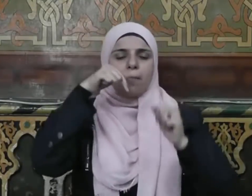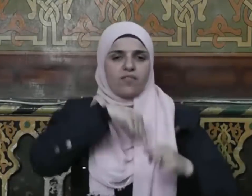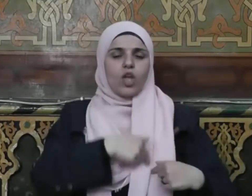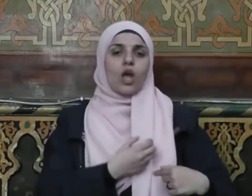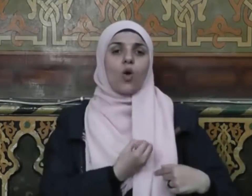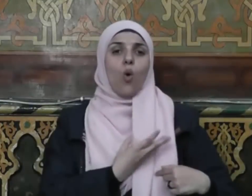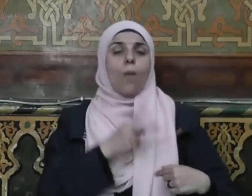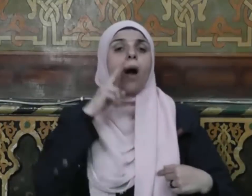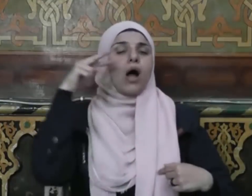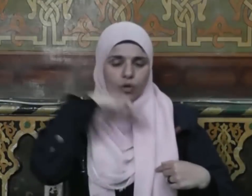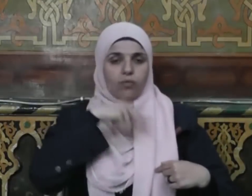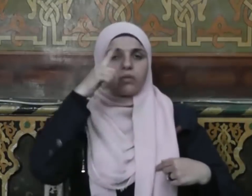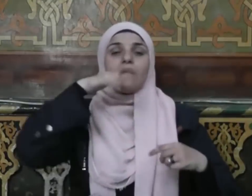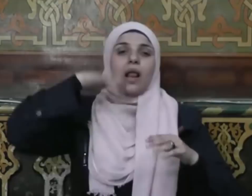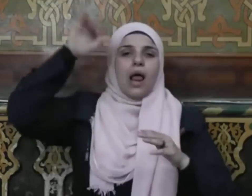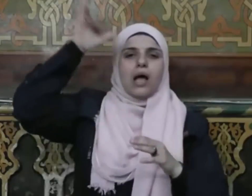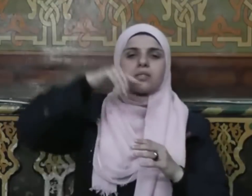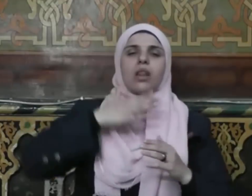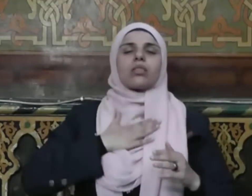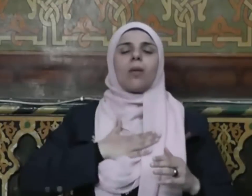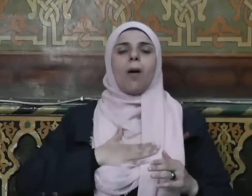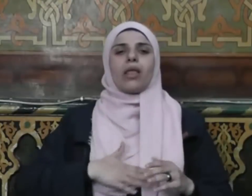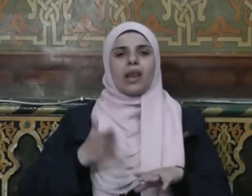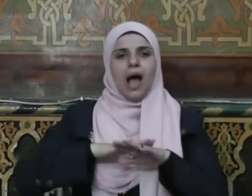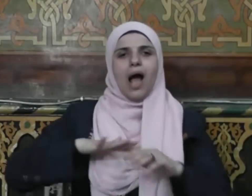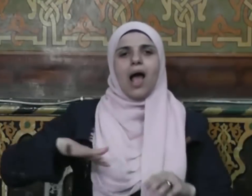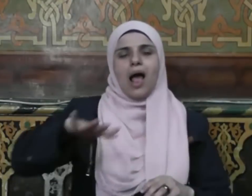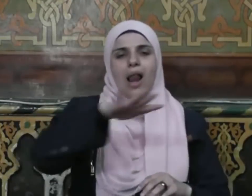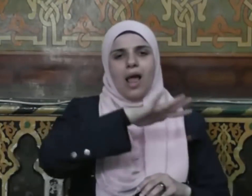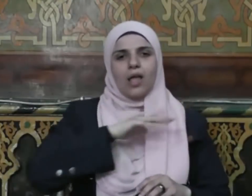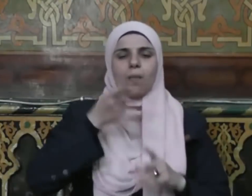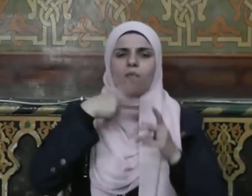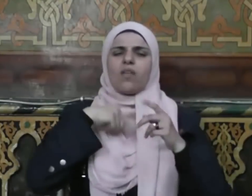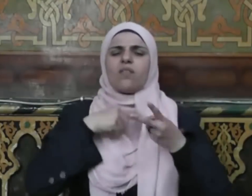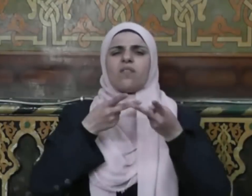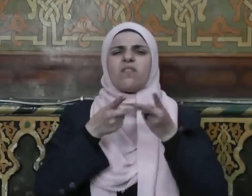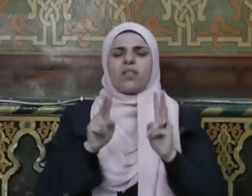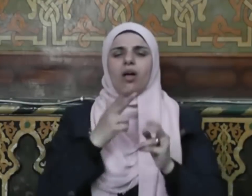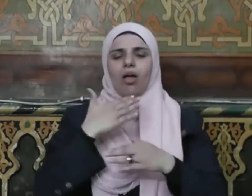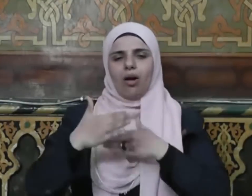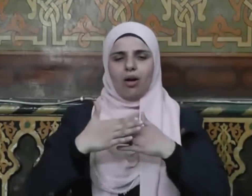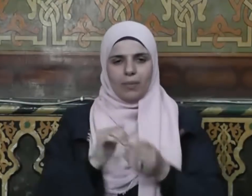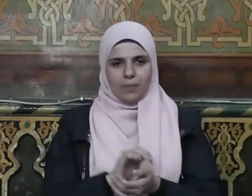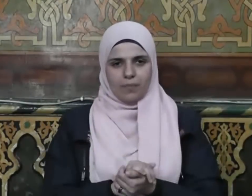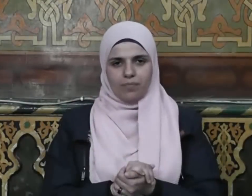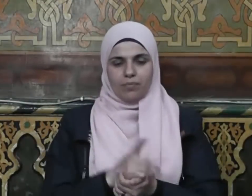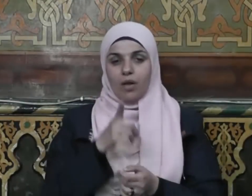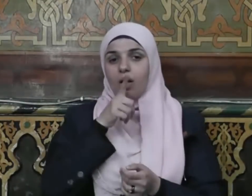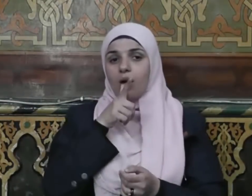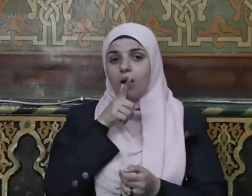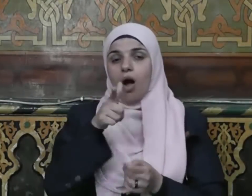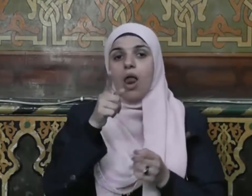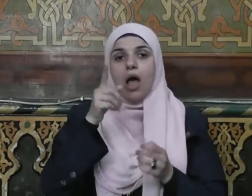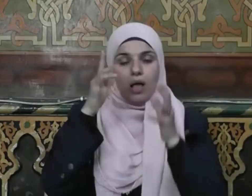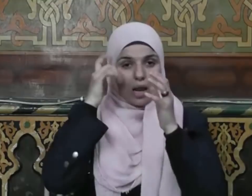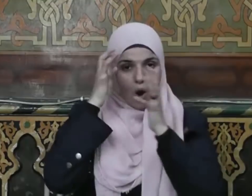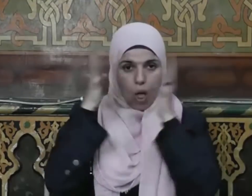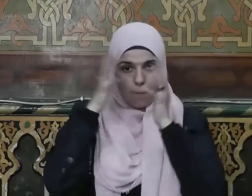ما في قلوبهم فأنزل السكينة عليهم وأثابهم فتحا قريبا قال أهل التفسير